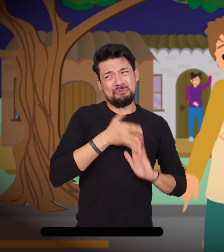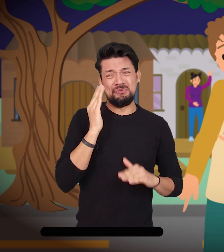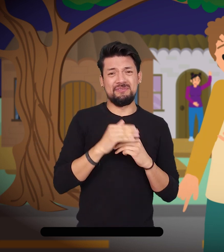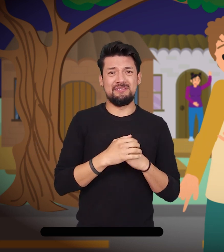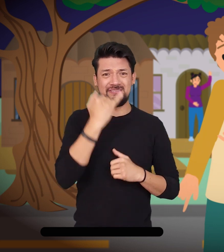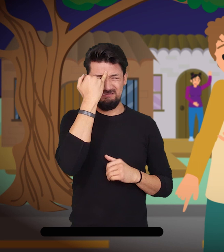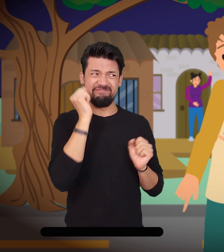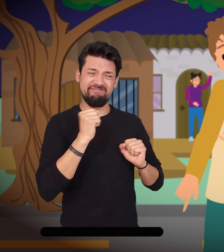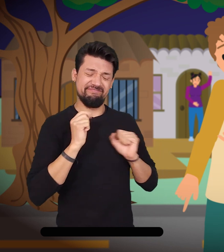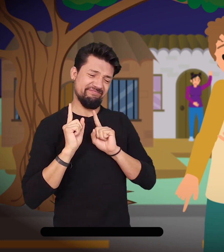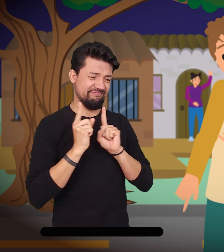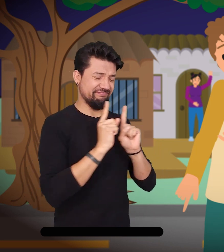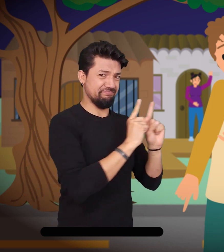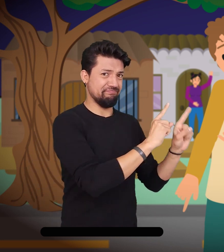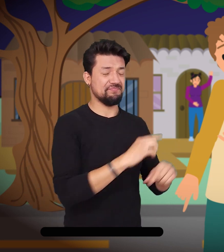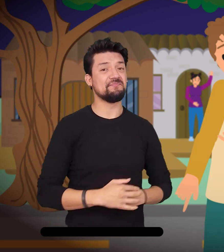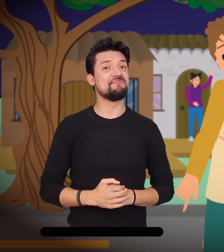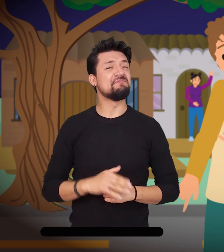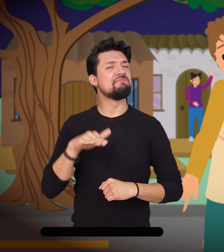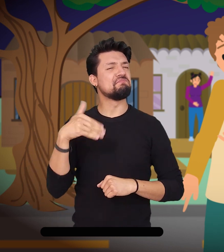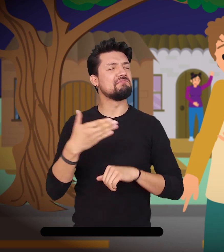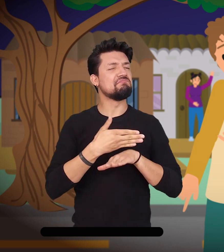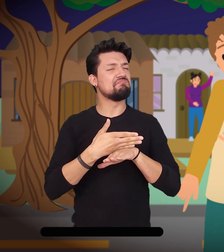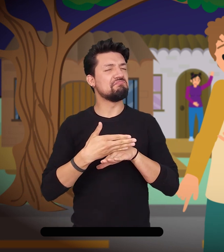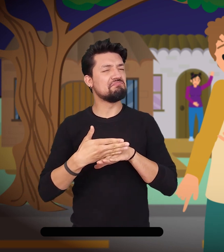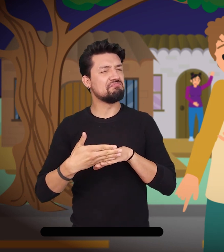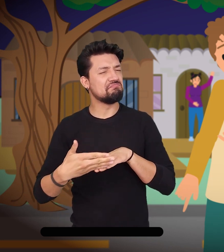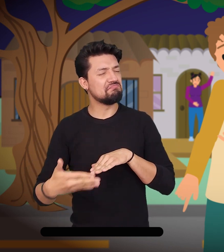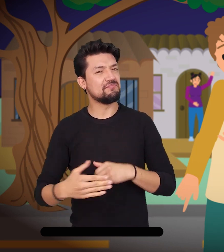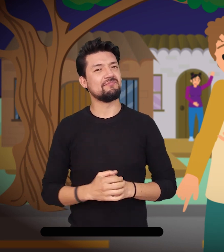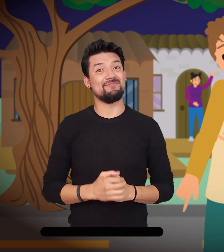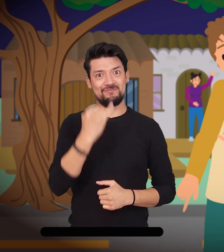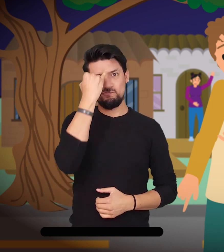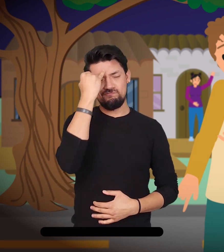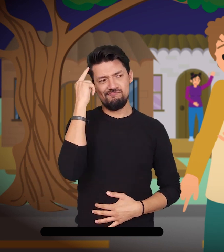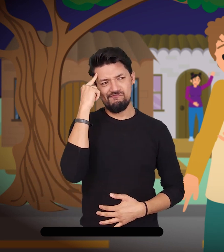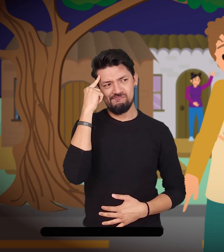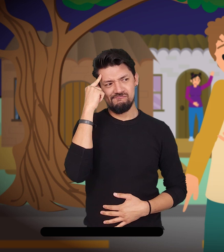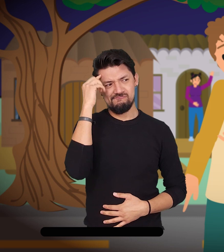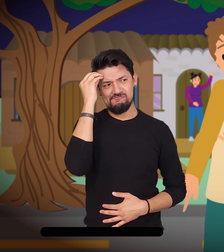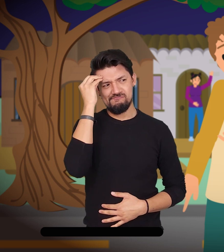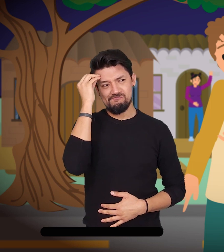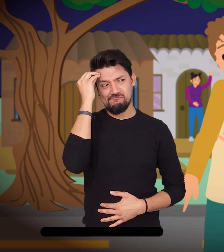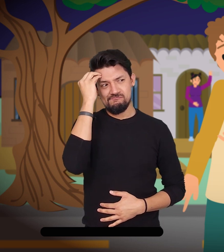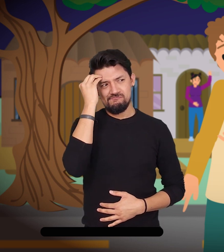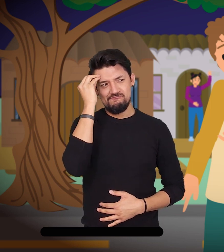jamás volveré. Daba mucho miedo, más bien vámonos rápido. Eso hicieron. Pero pasado un tiempo,